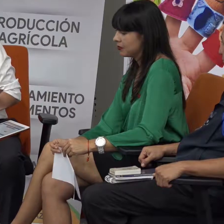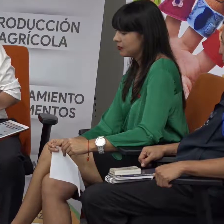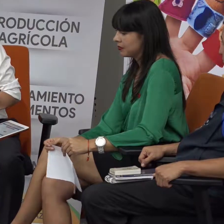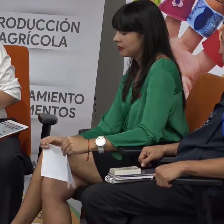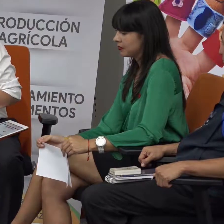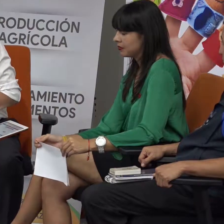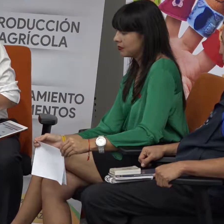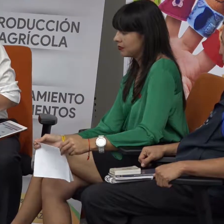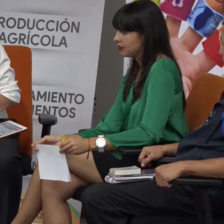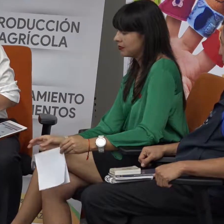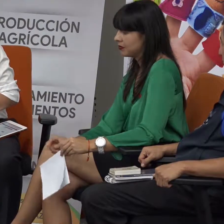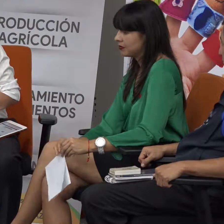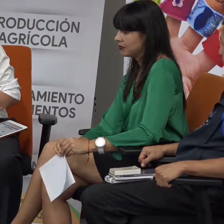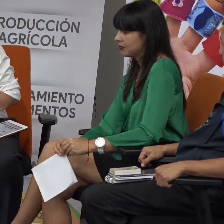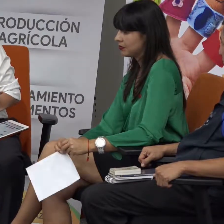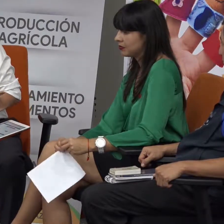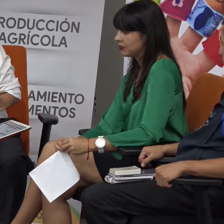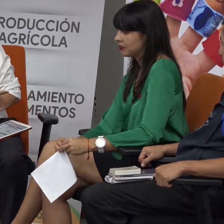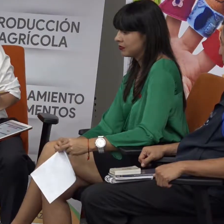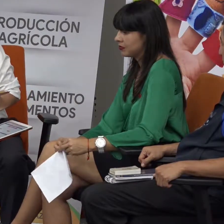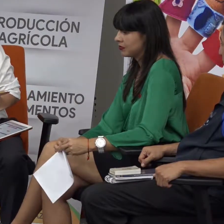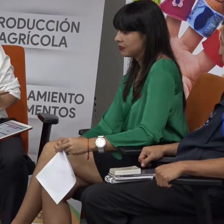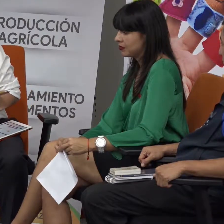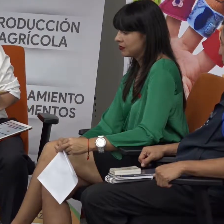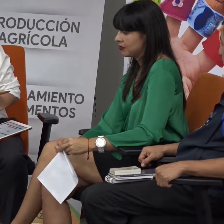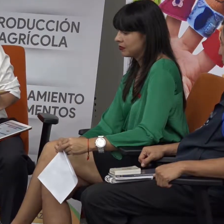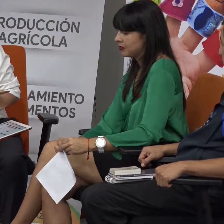es la que requieren y necesitan